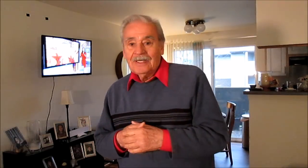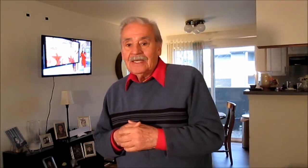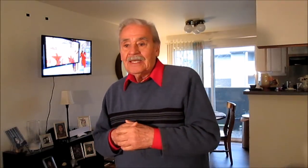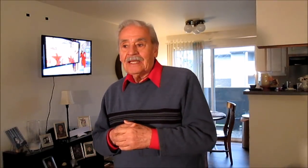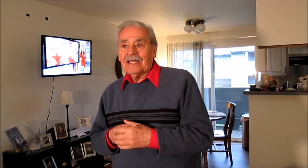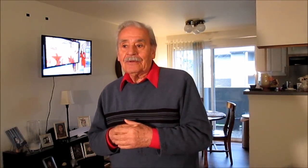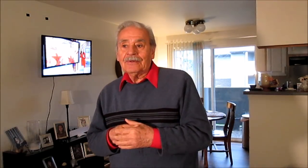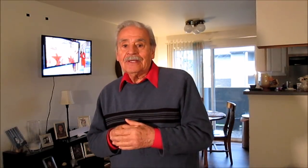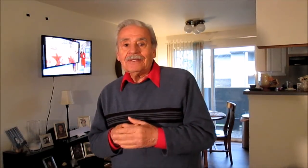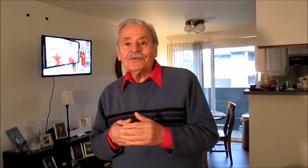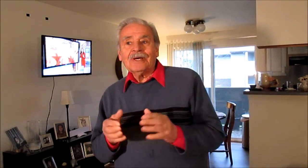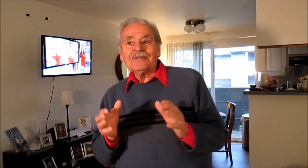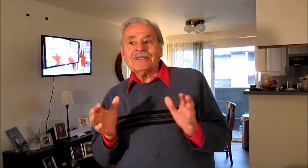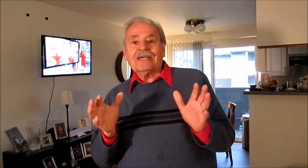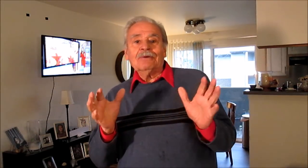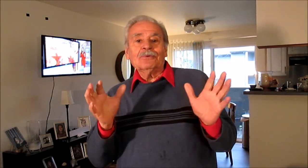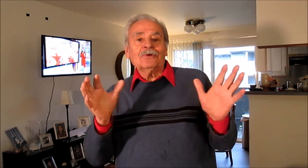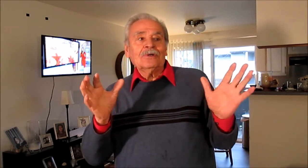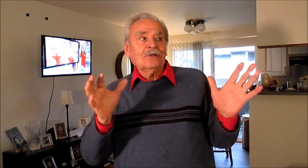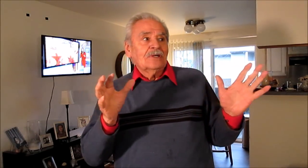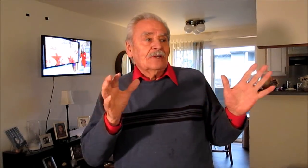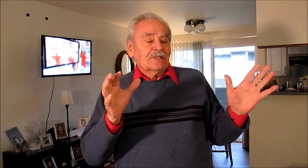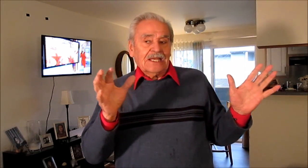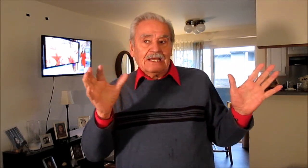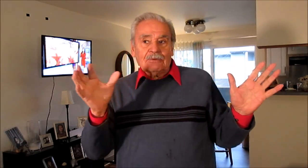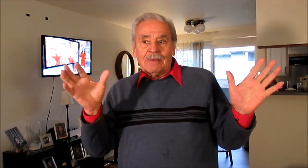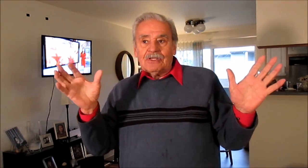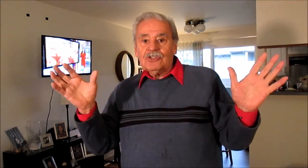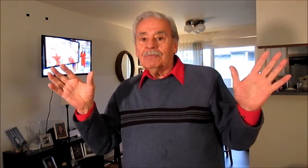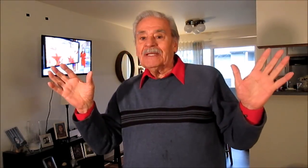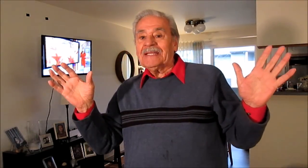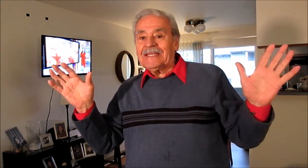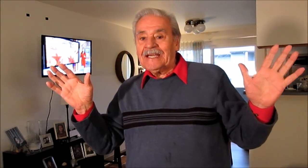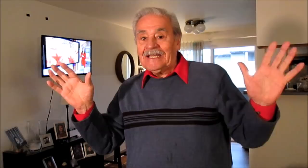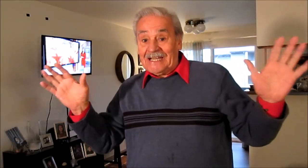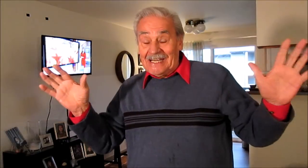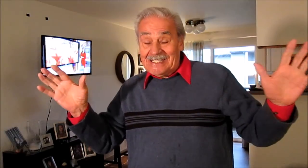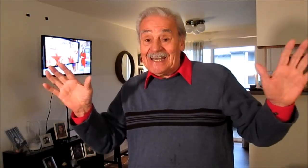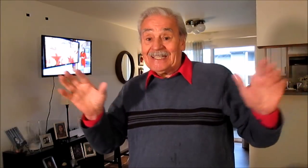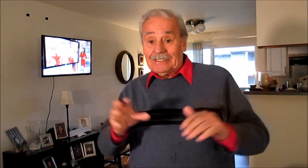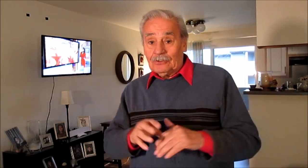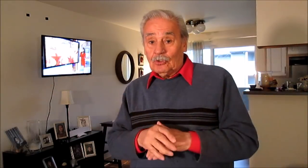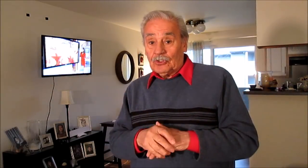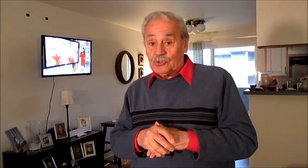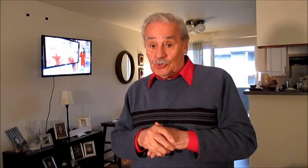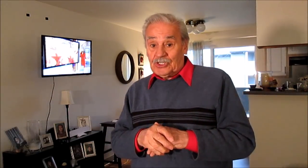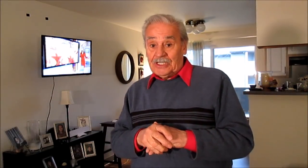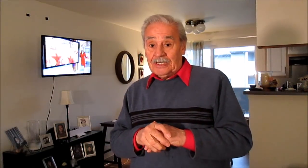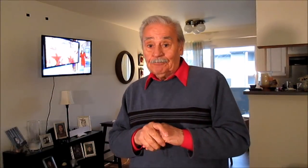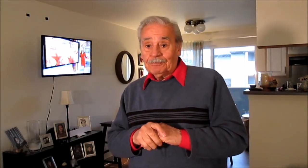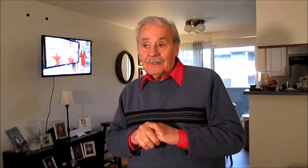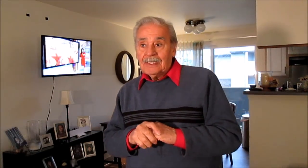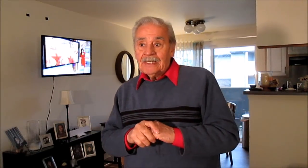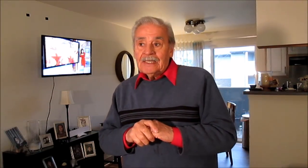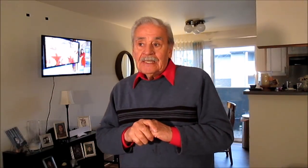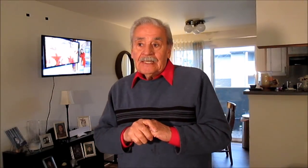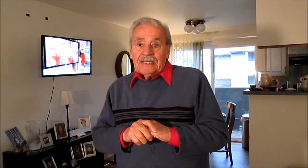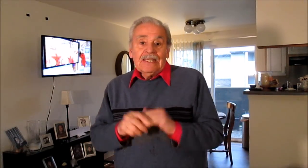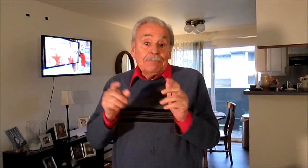Y claro, eso hace que uno tenga una visión bastante generalizada de todo lo que sucede. Y